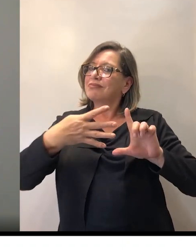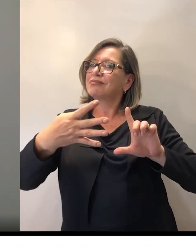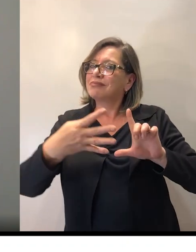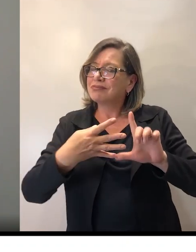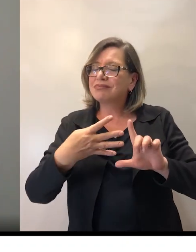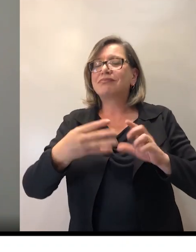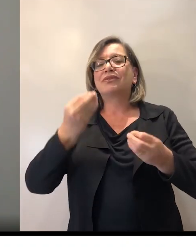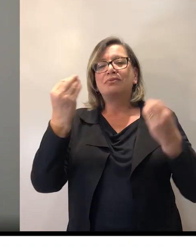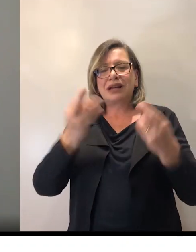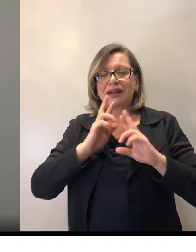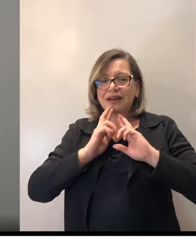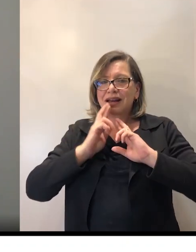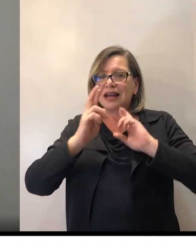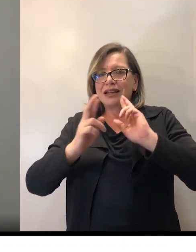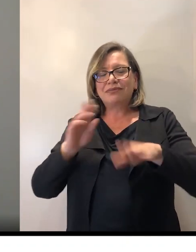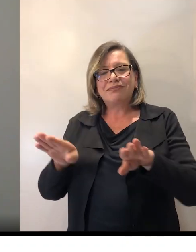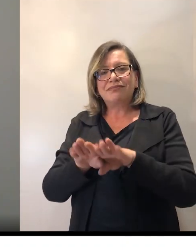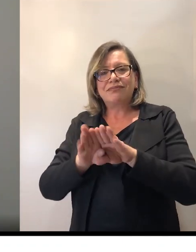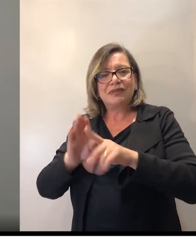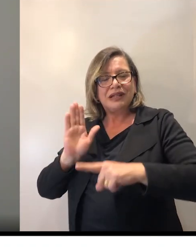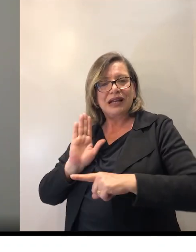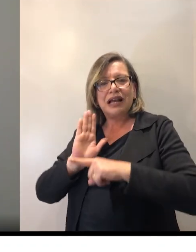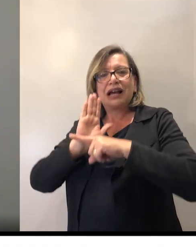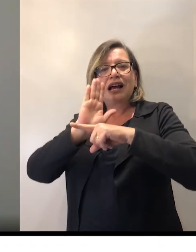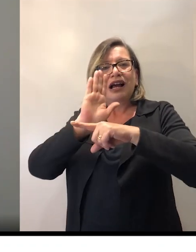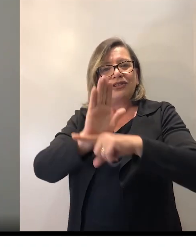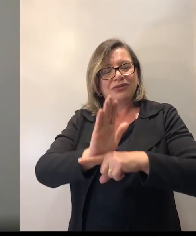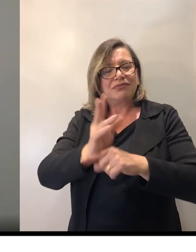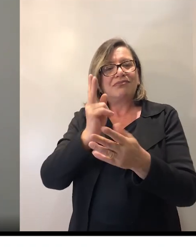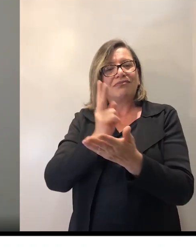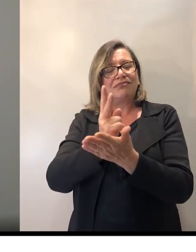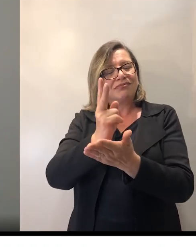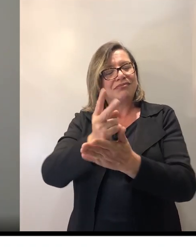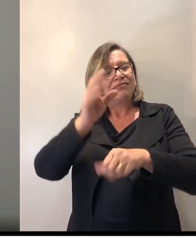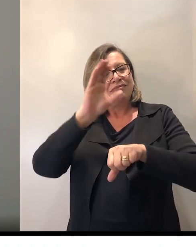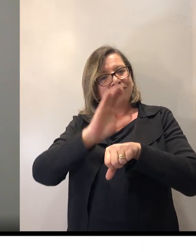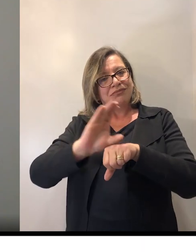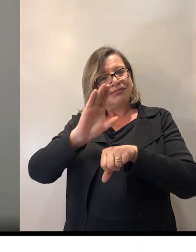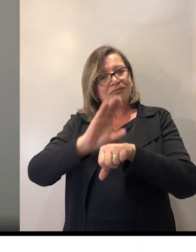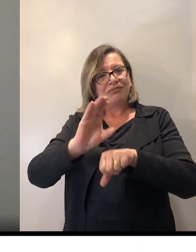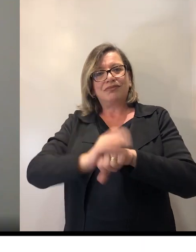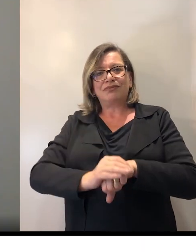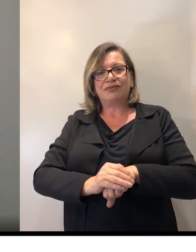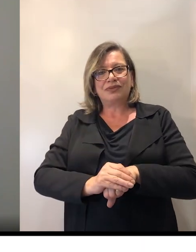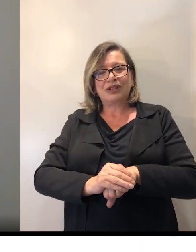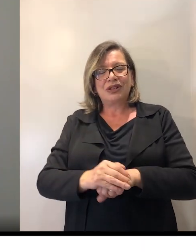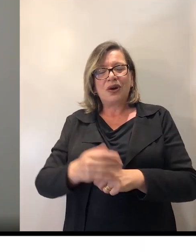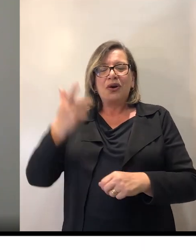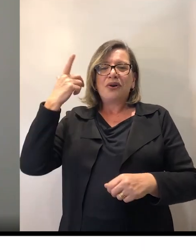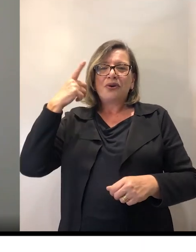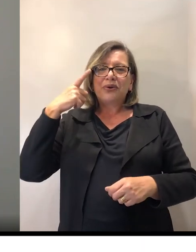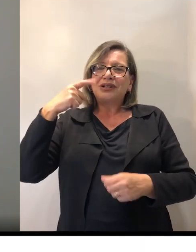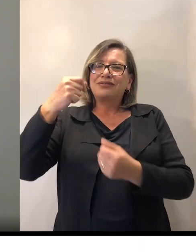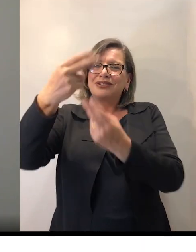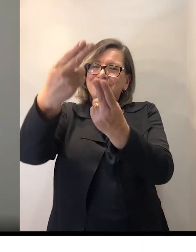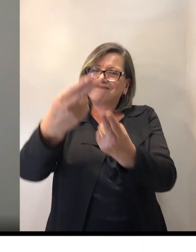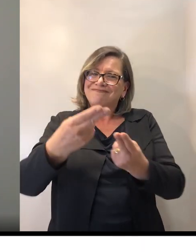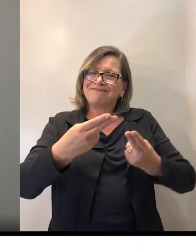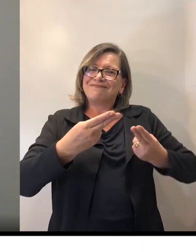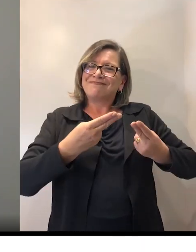responder, para auxiliar todo o nosso andamento do curso. Então, novamente, sejam bem-vindos, que